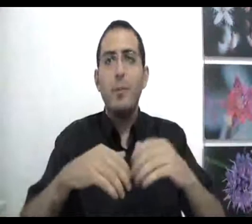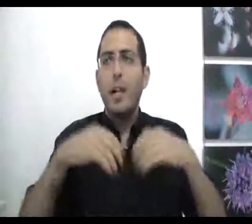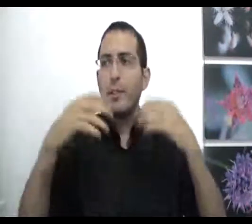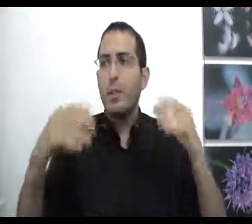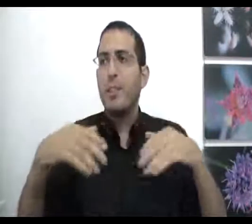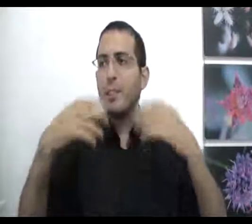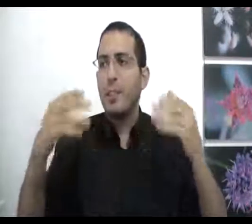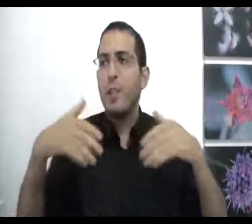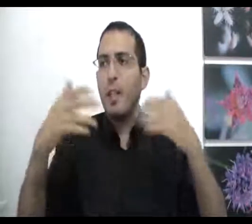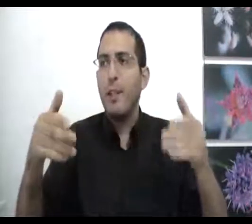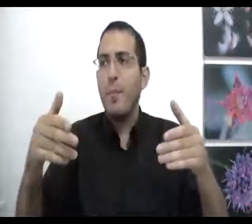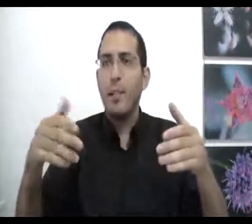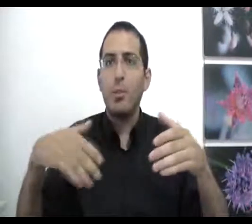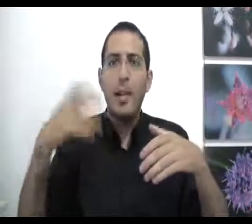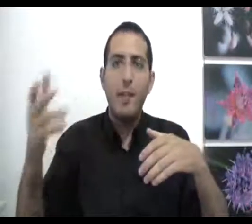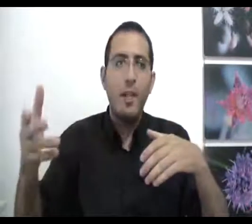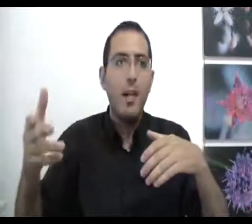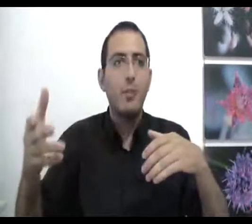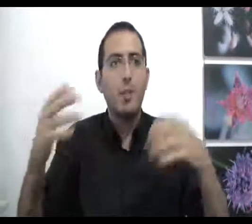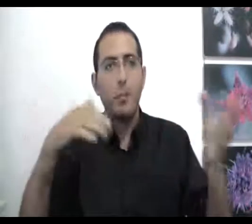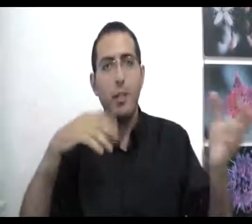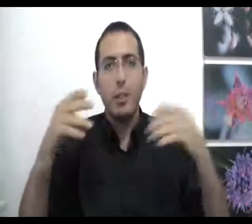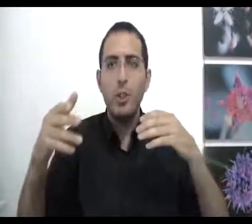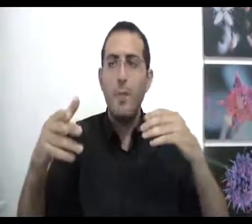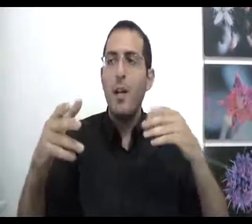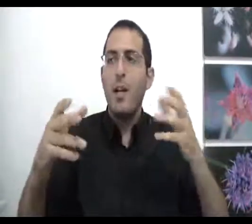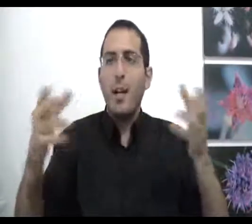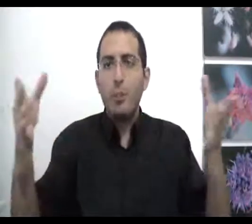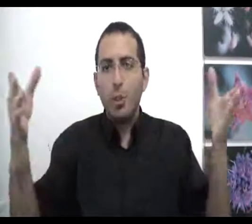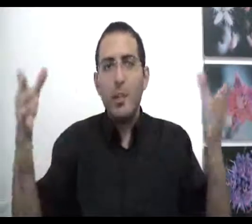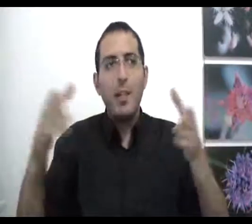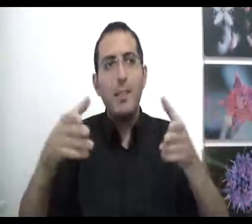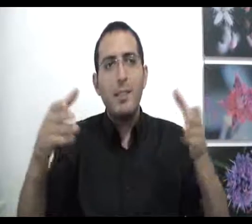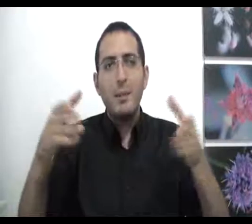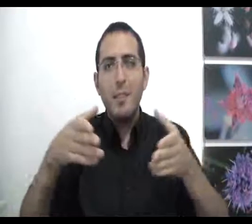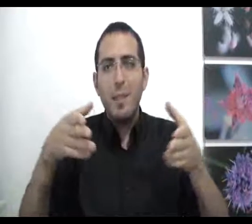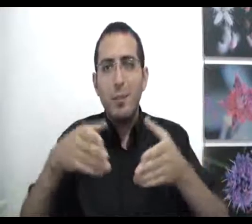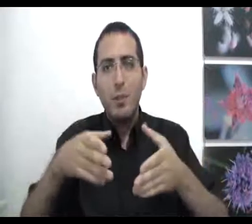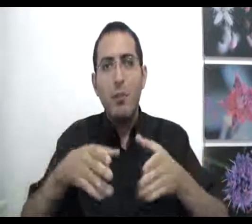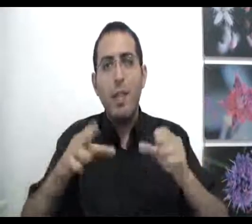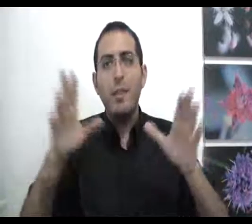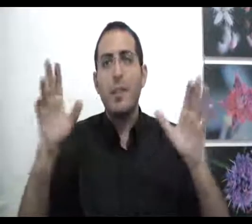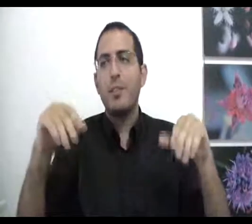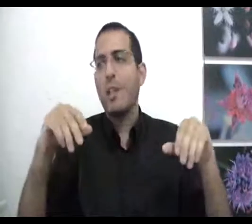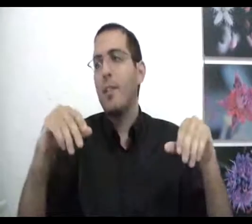שהרצונות הבסיסיים של האדם הרצון לאהבה, הרצון לפה, הרצון לשם הרצונות מתחילים להצטמצם עד שבסוף מגיעים לאיזה רצון אחד